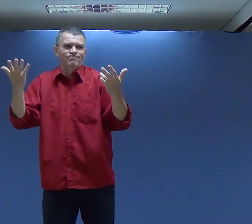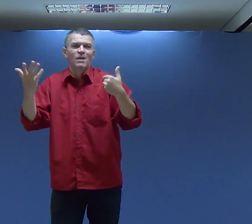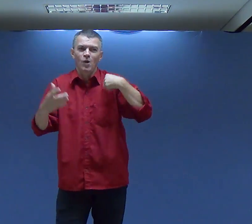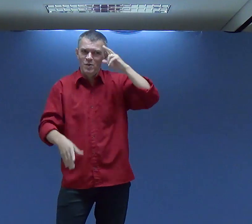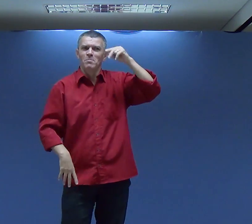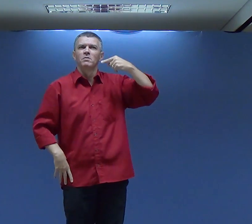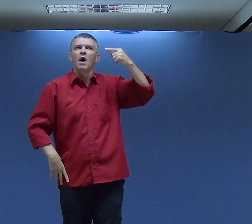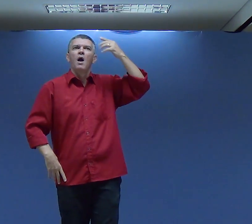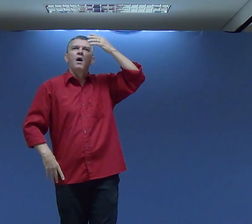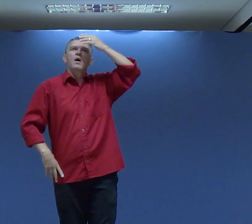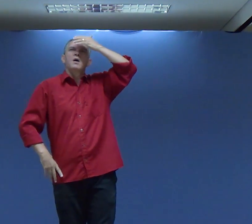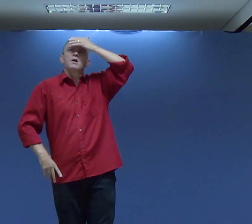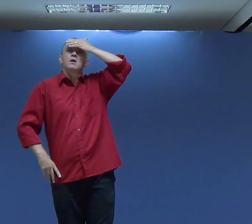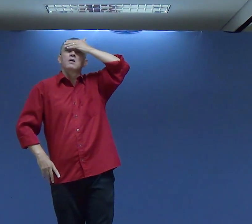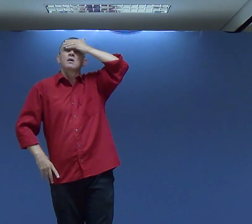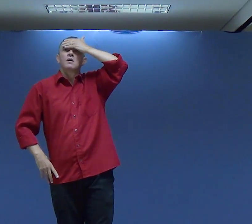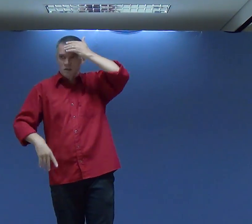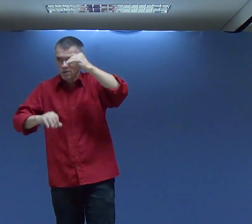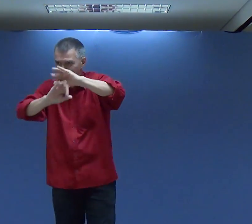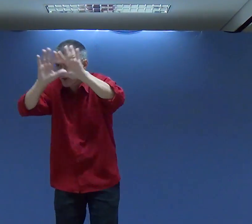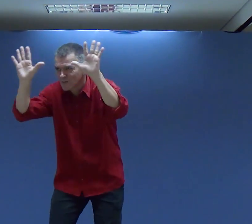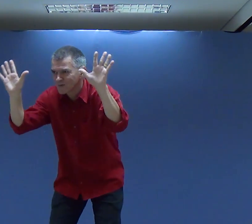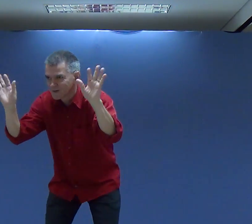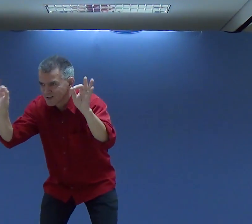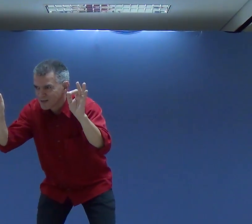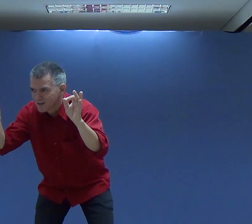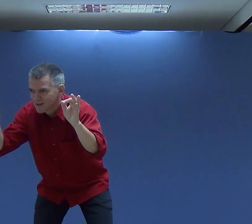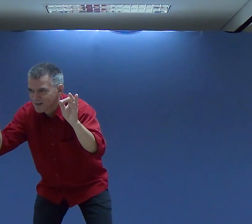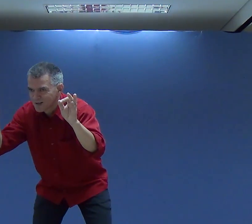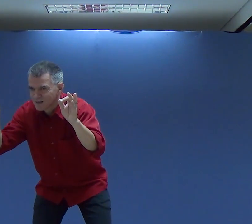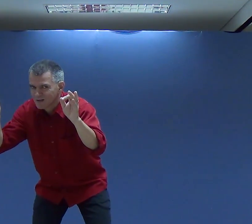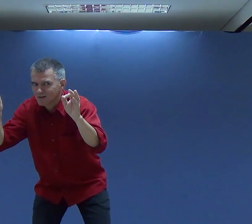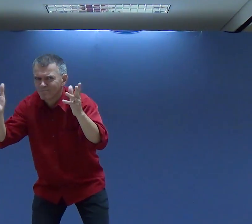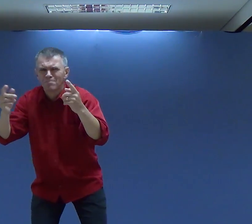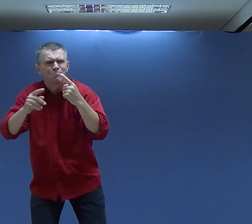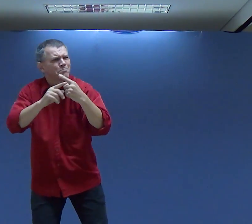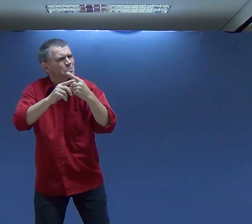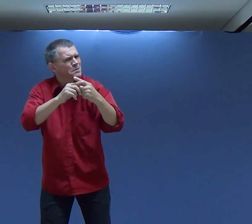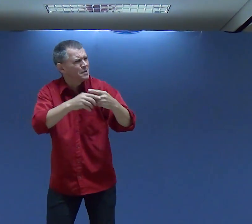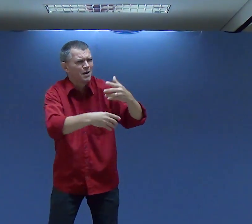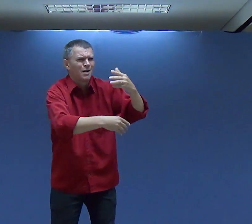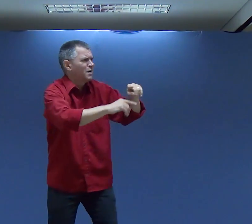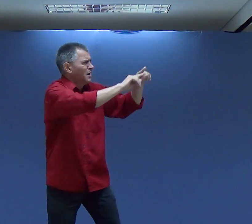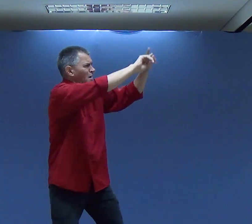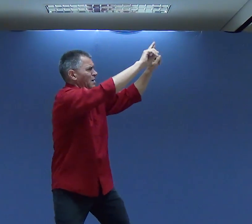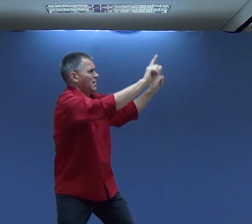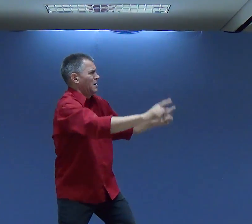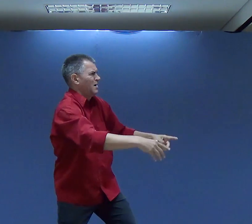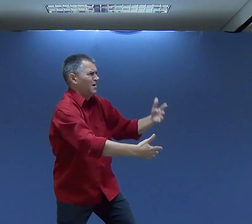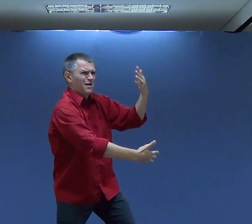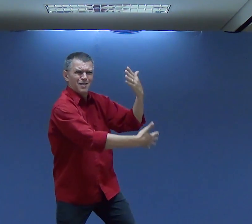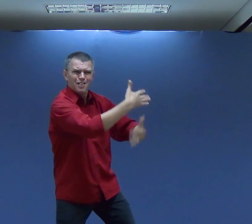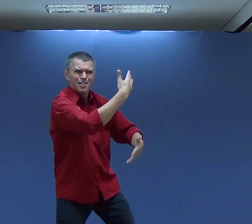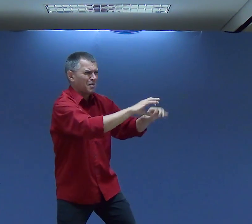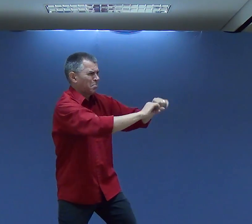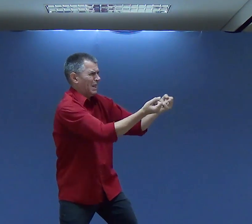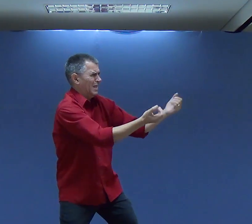pessoa Eu não sei Tinha alguma tristeza Algum trauma Algum sentimento ruim Entenderam claramente? Sabe Aquela parede